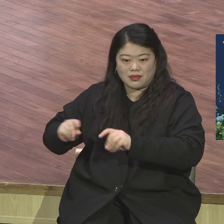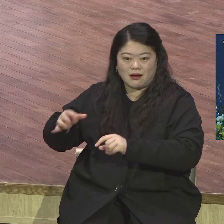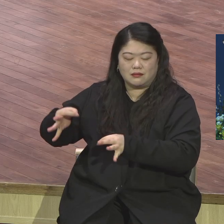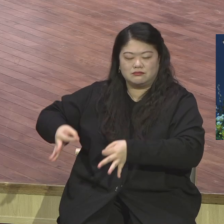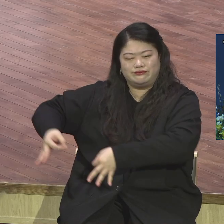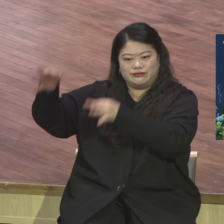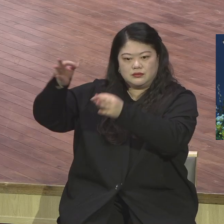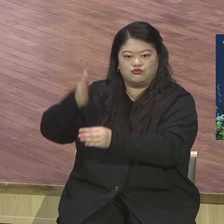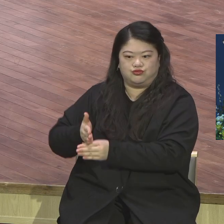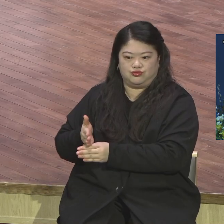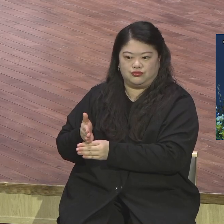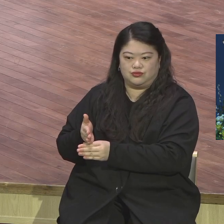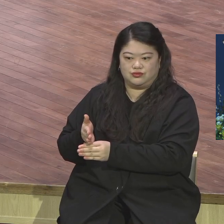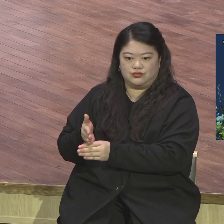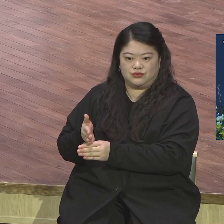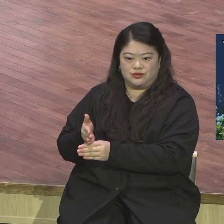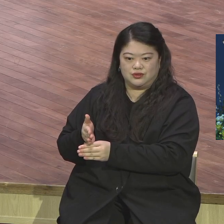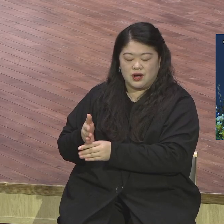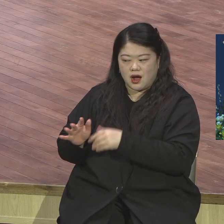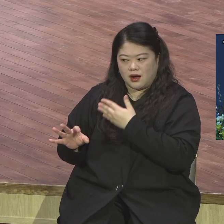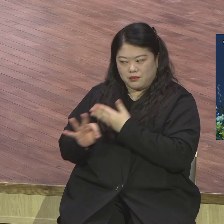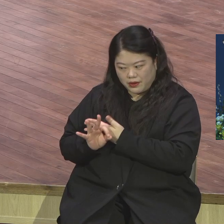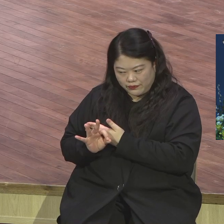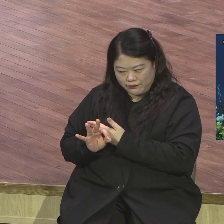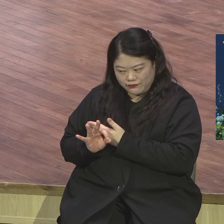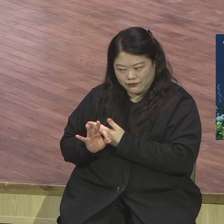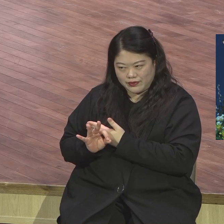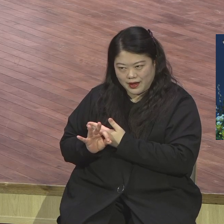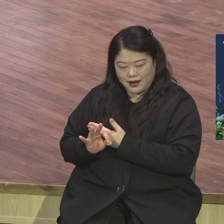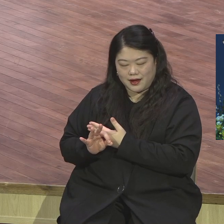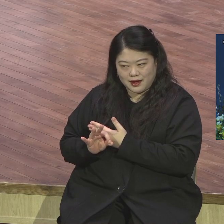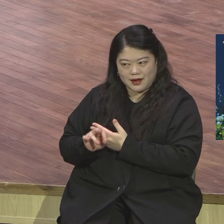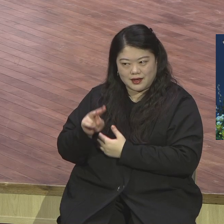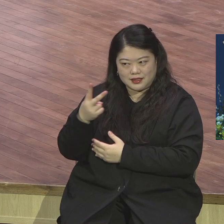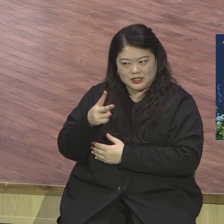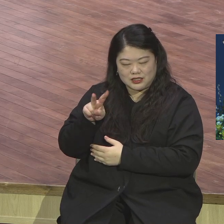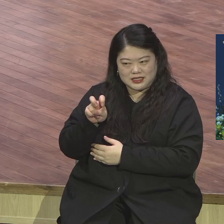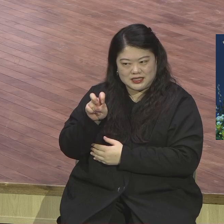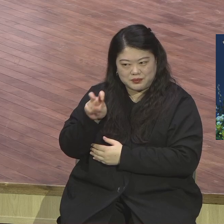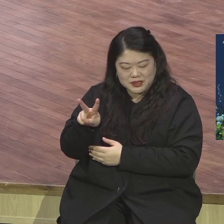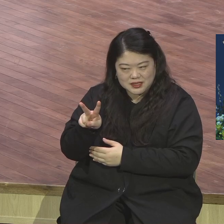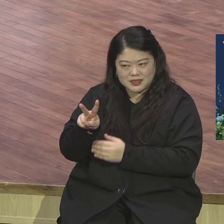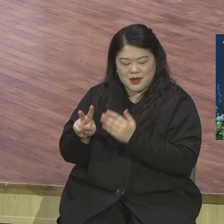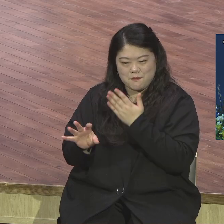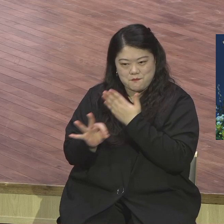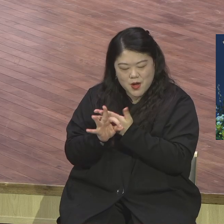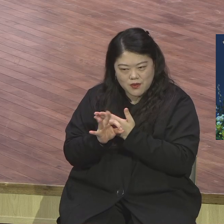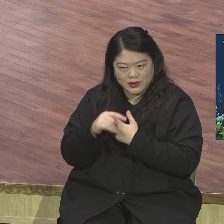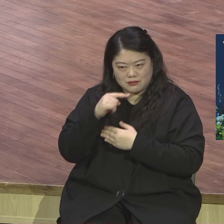이제 본당 헌당은 2022년을 끝내자. 올해로 끝내고 다음에